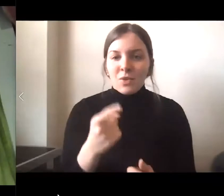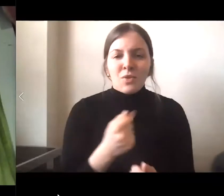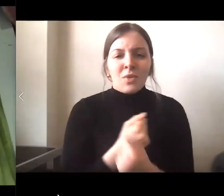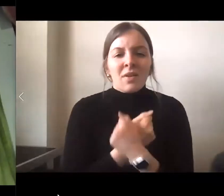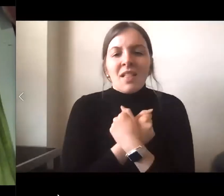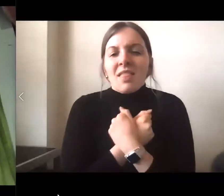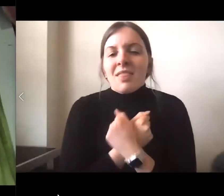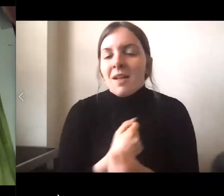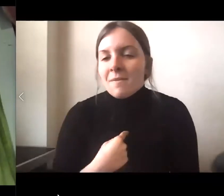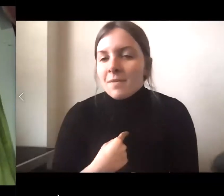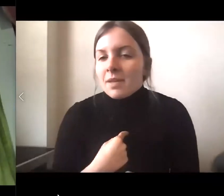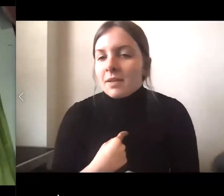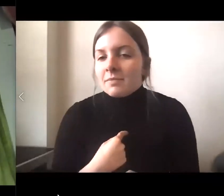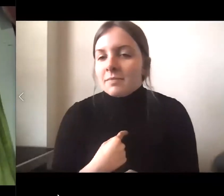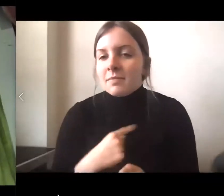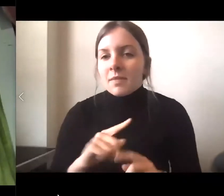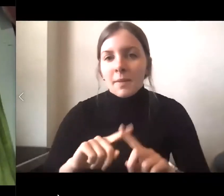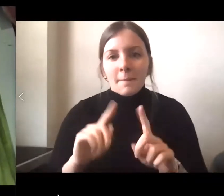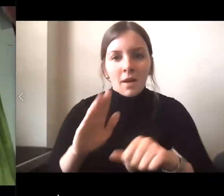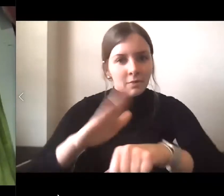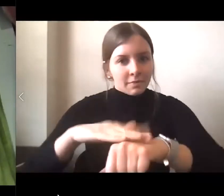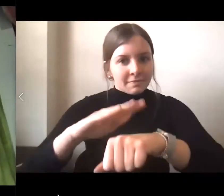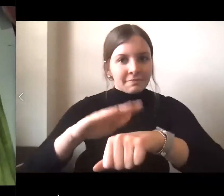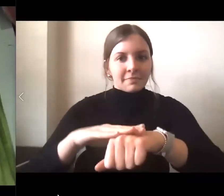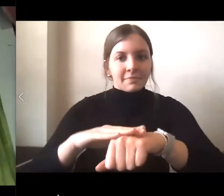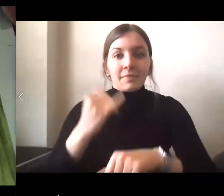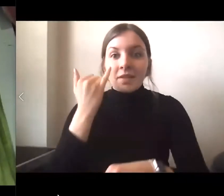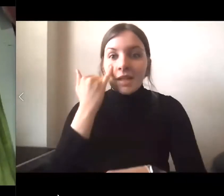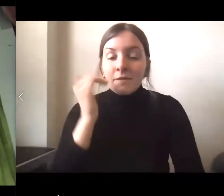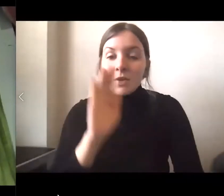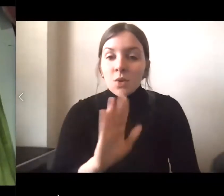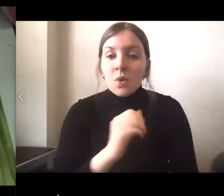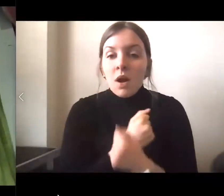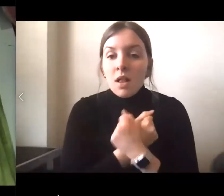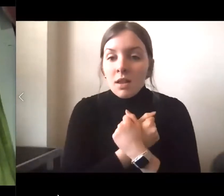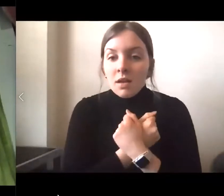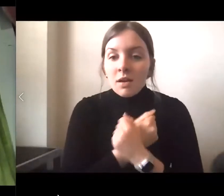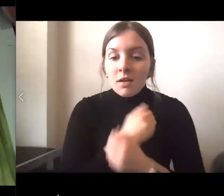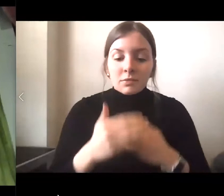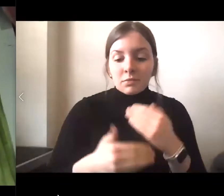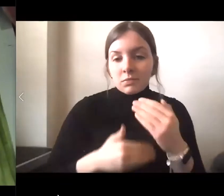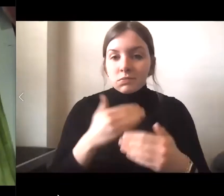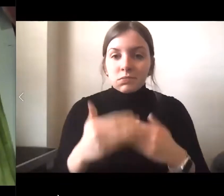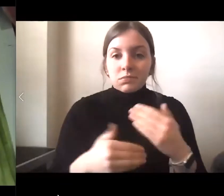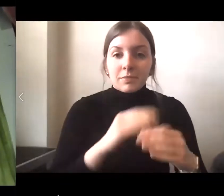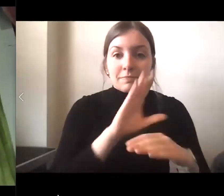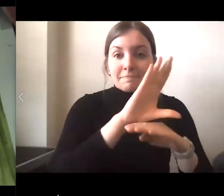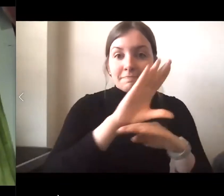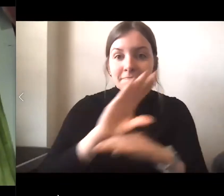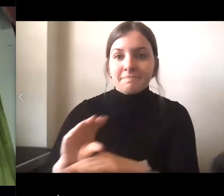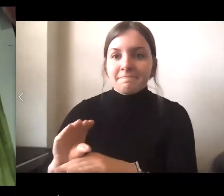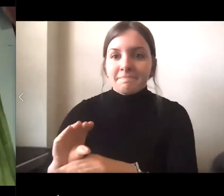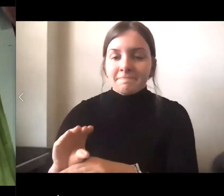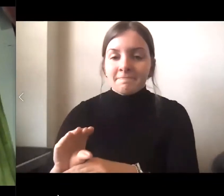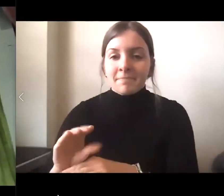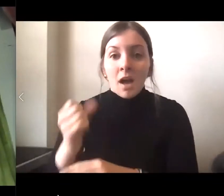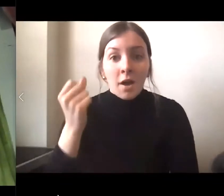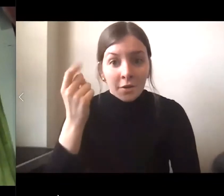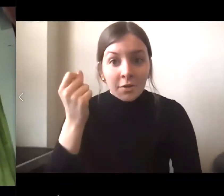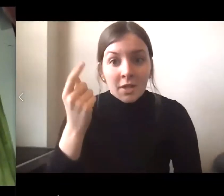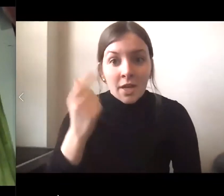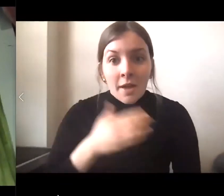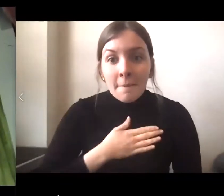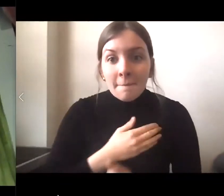dejaré de quererte poco a poco. Si de pronto me olvidas, no me busques, que ya te haré